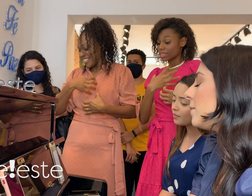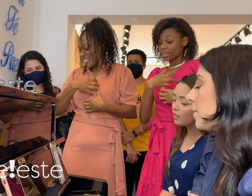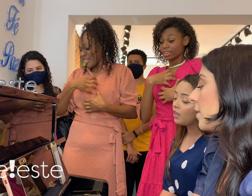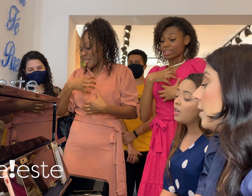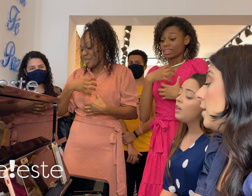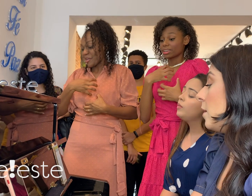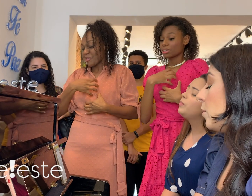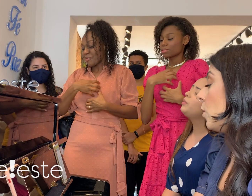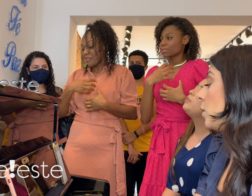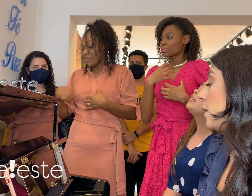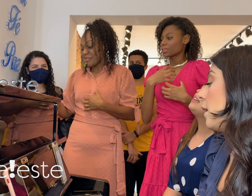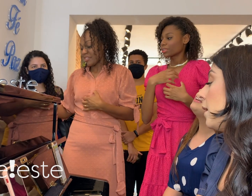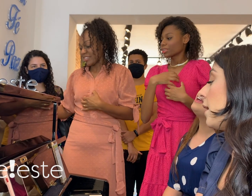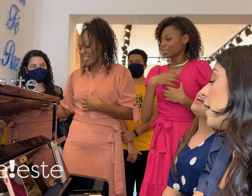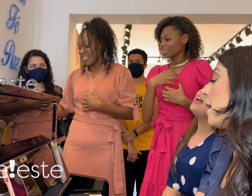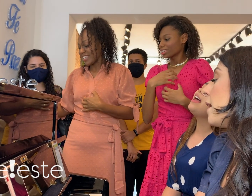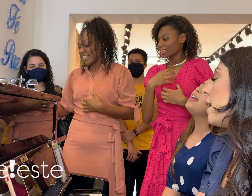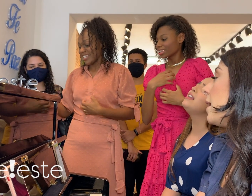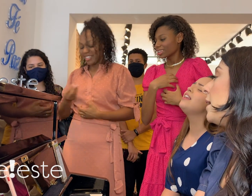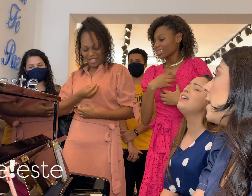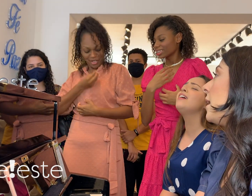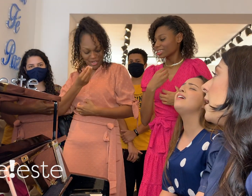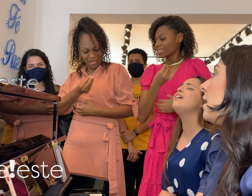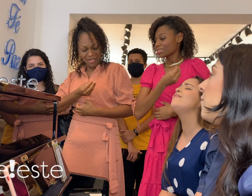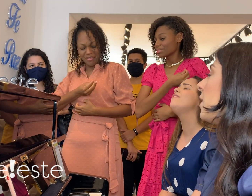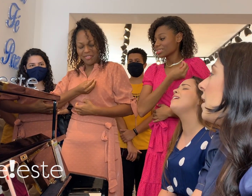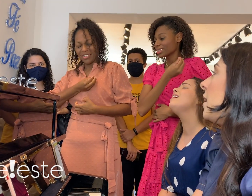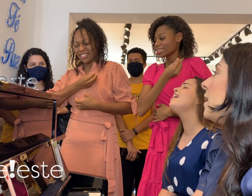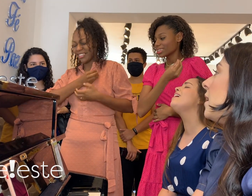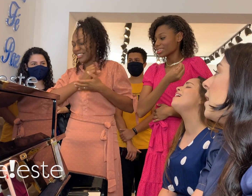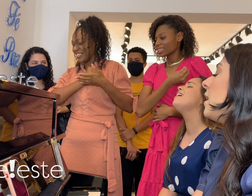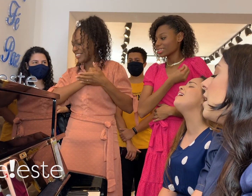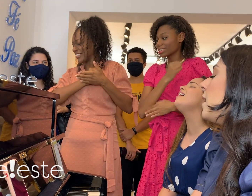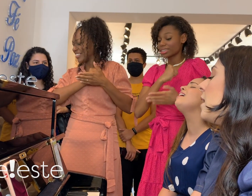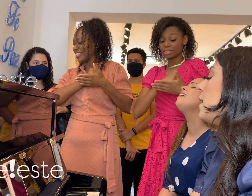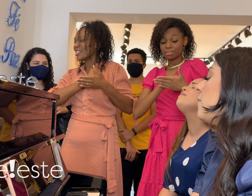Porque Ele vive,